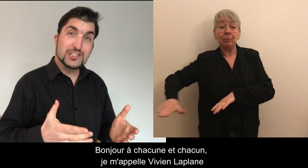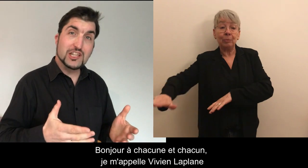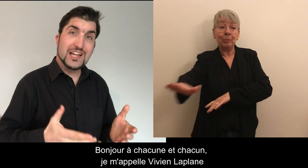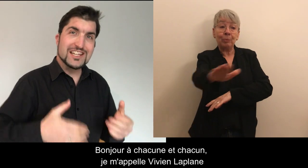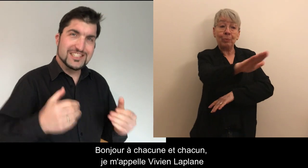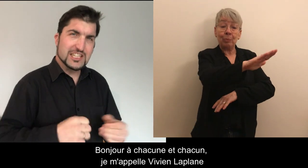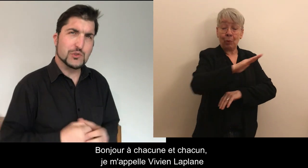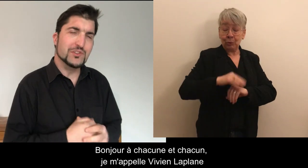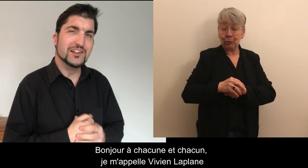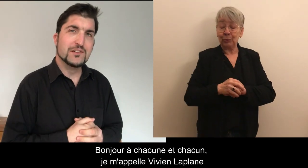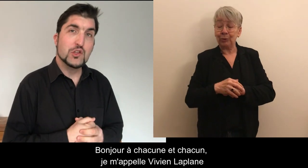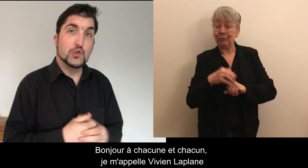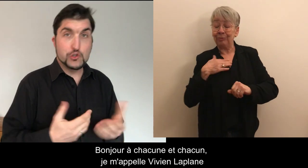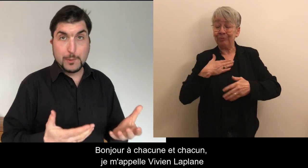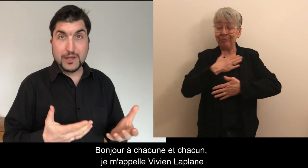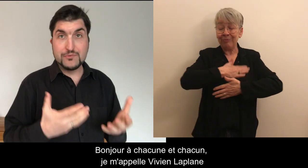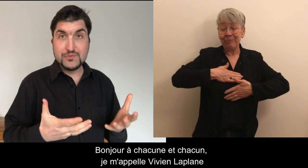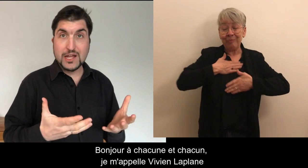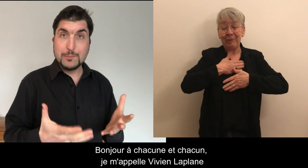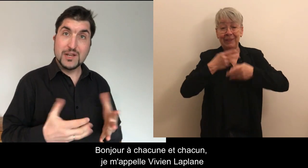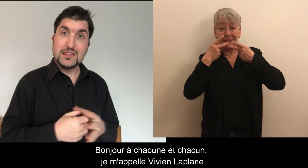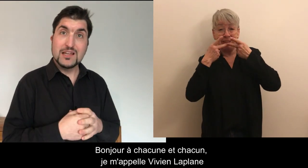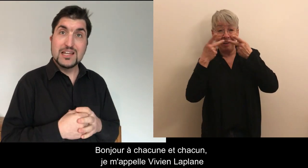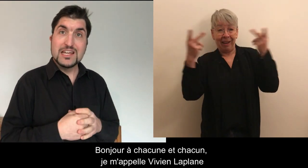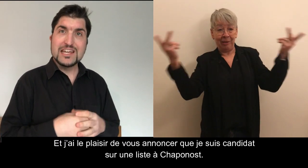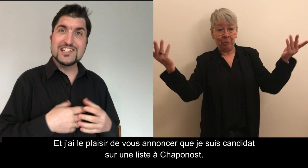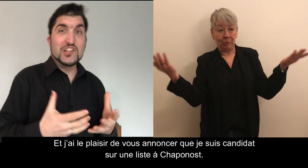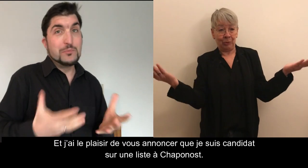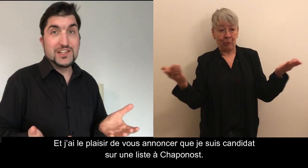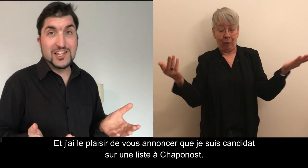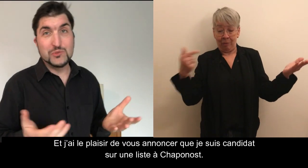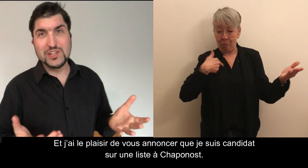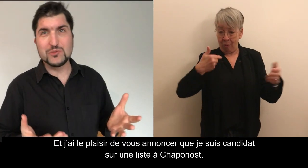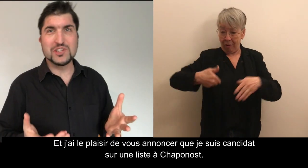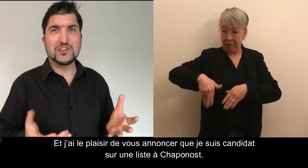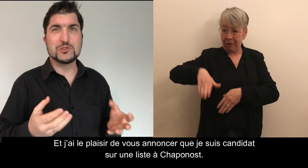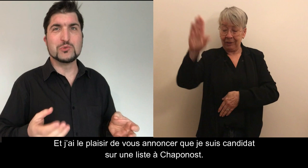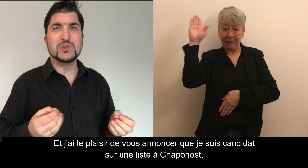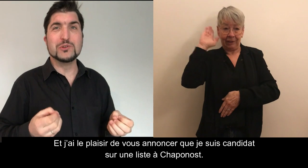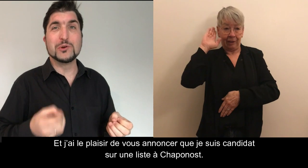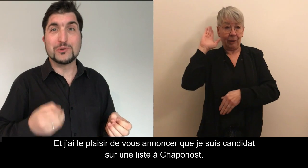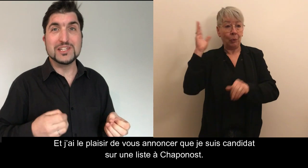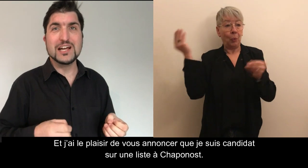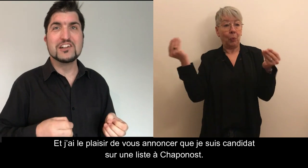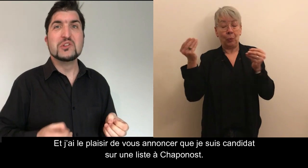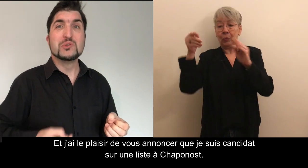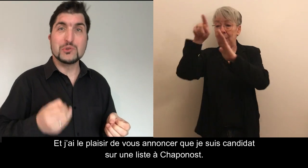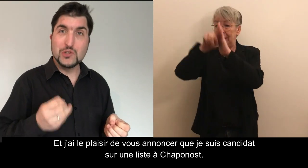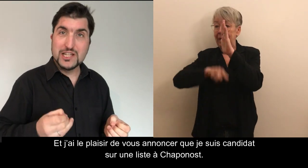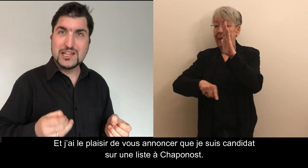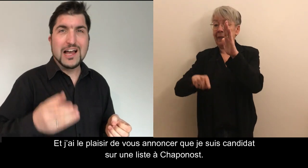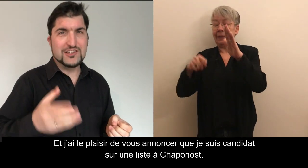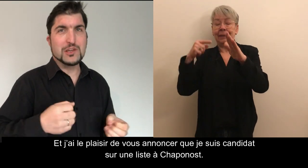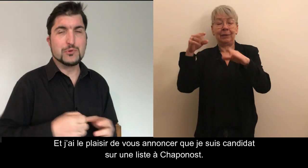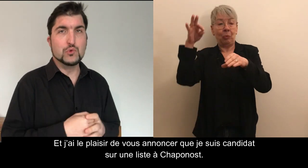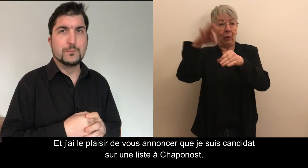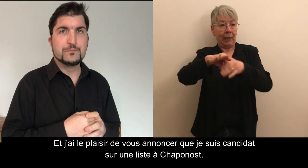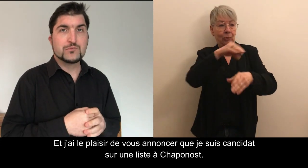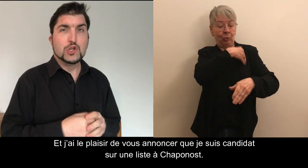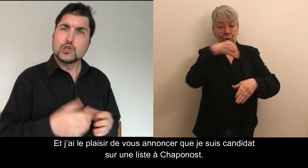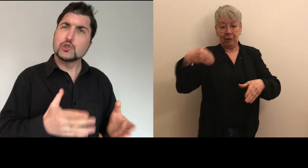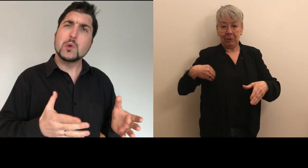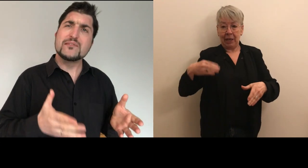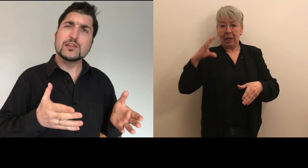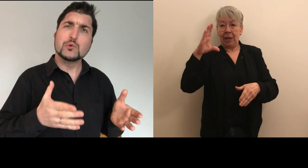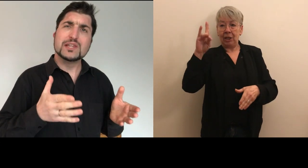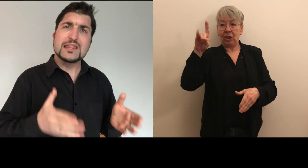Bonjour à chacun et chacune, je m'appelle Vivien Laplane et j le plaisir de vous annoncer que je suis candidat sur une liste à Chaponneau.